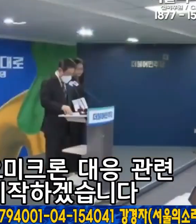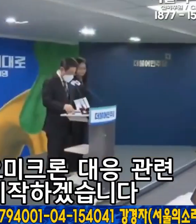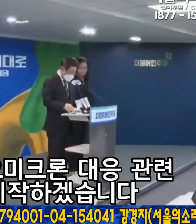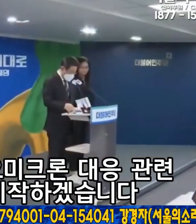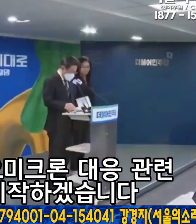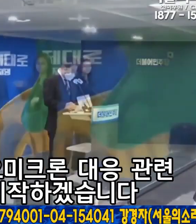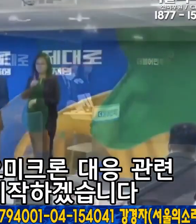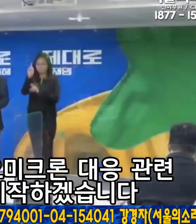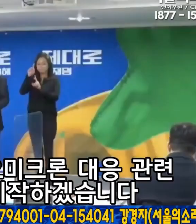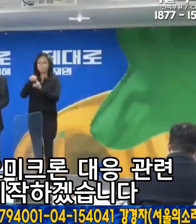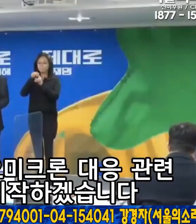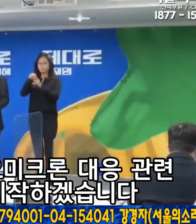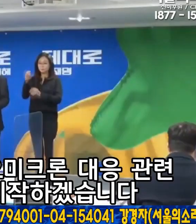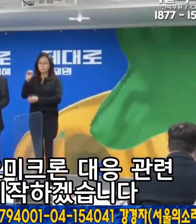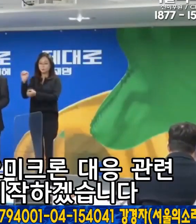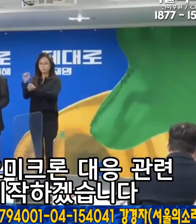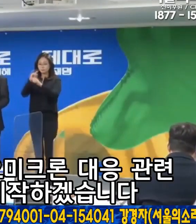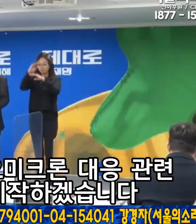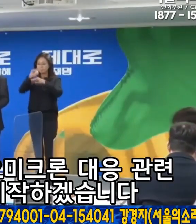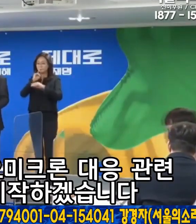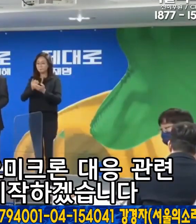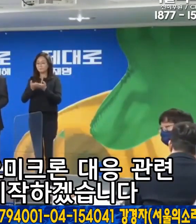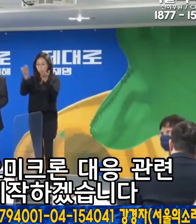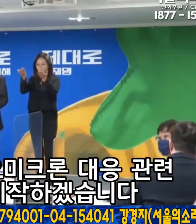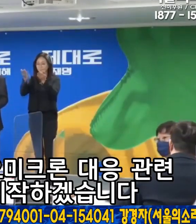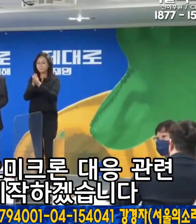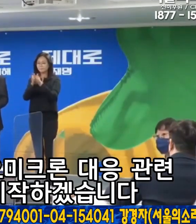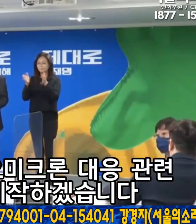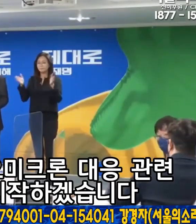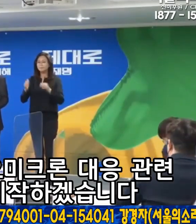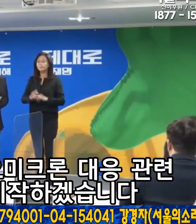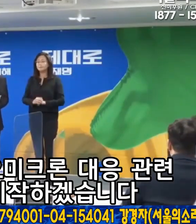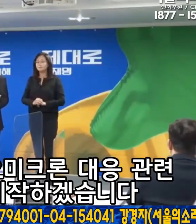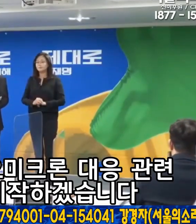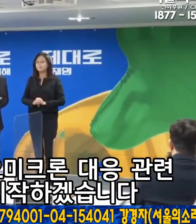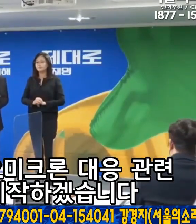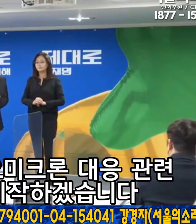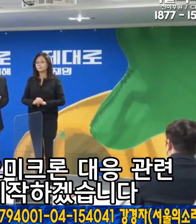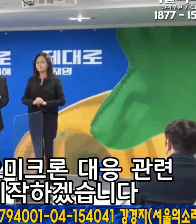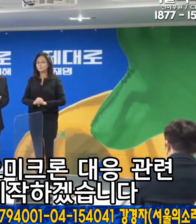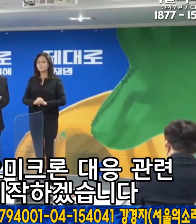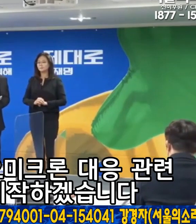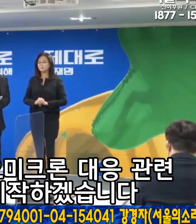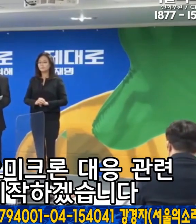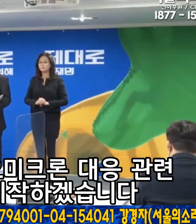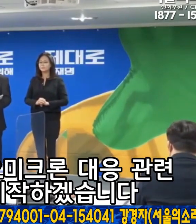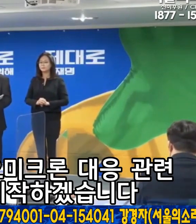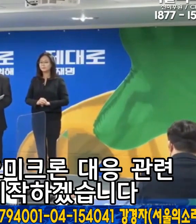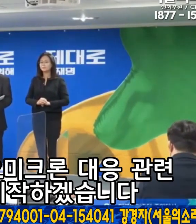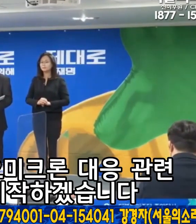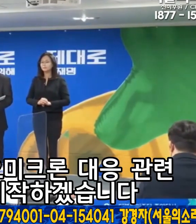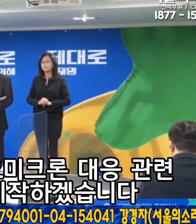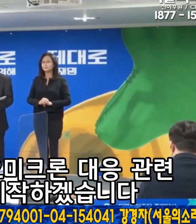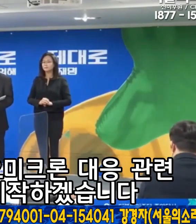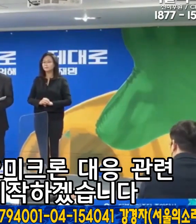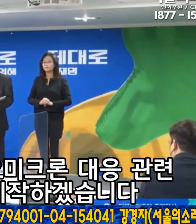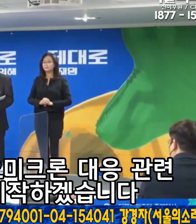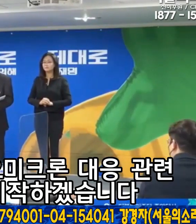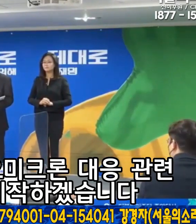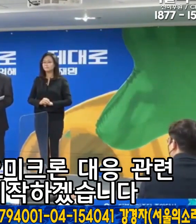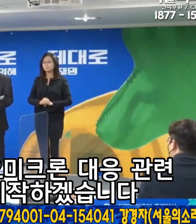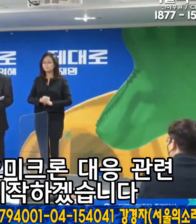이제부터 이재명 후보의 오미크론 대응 관련 기자회견을 시작하겠습니다.